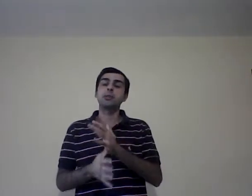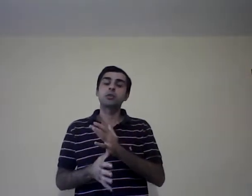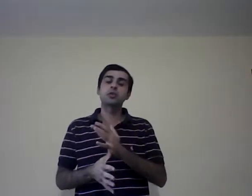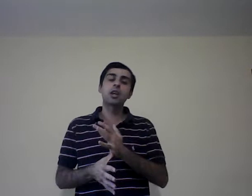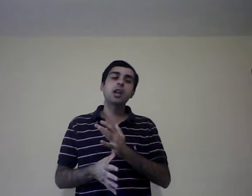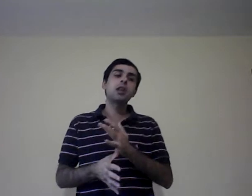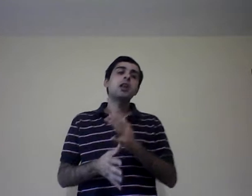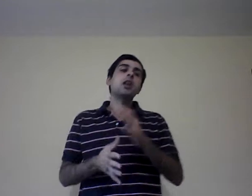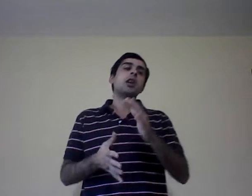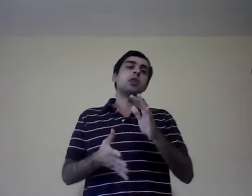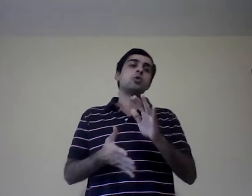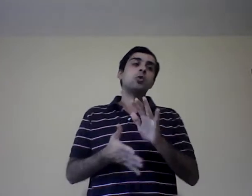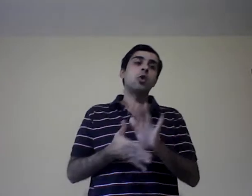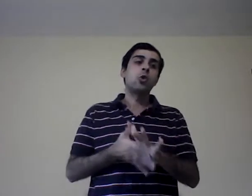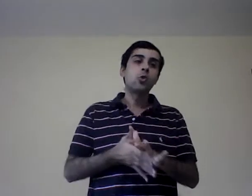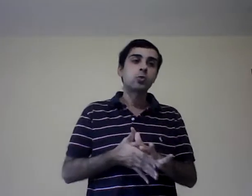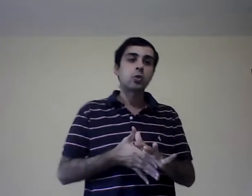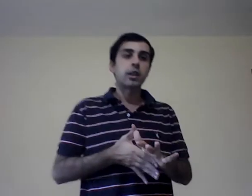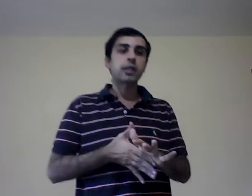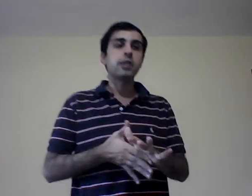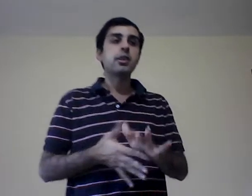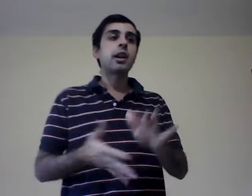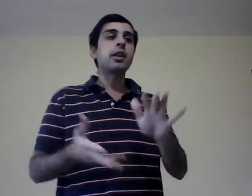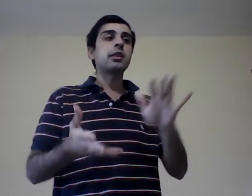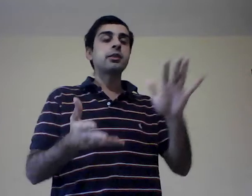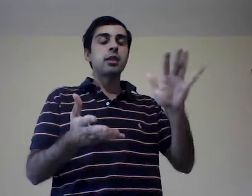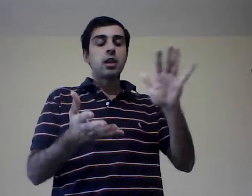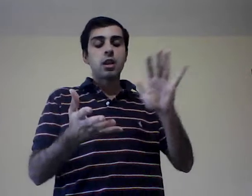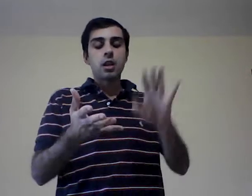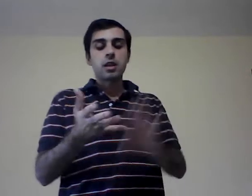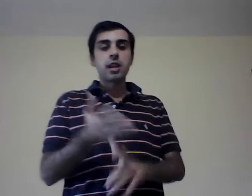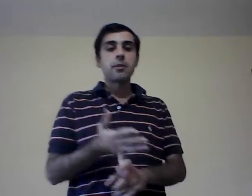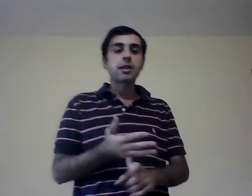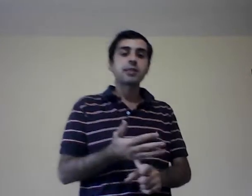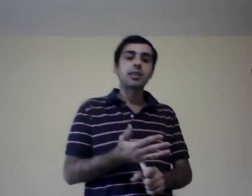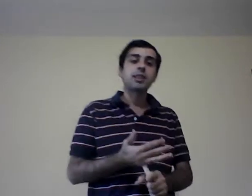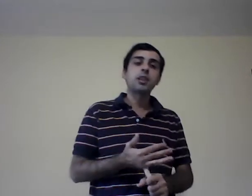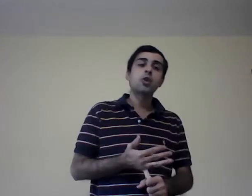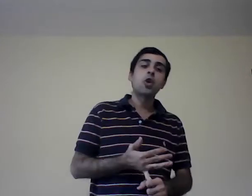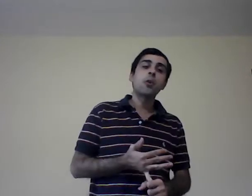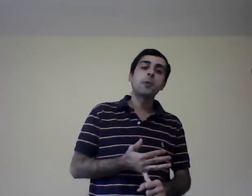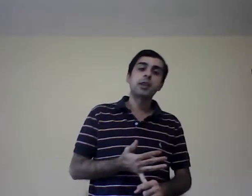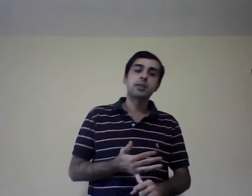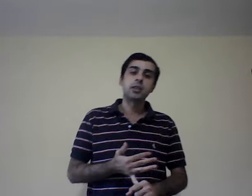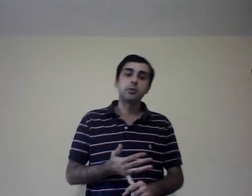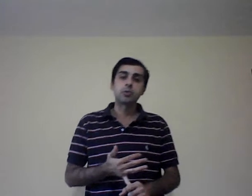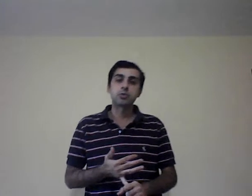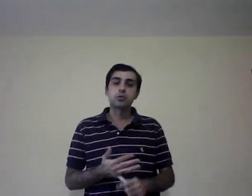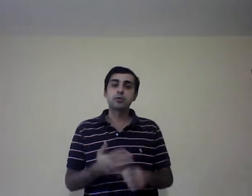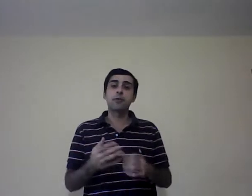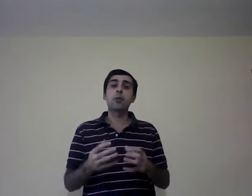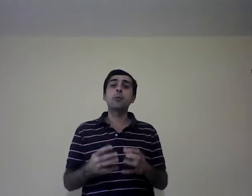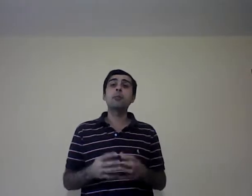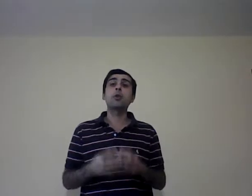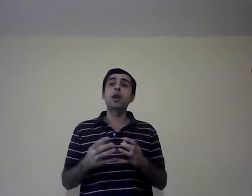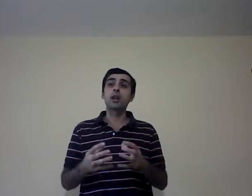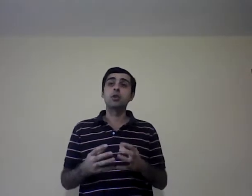social, es un conjunto de actividades, y además que tienen objetivos, se forman por algo,